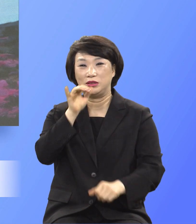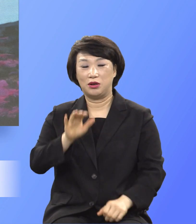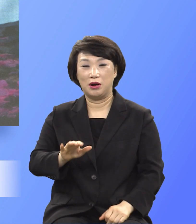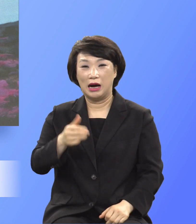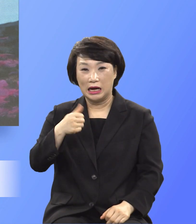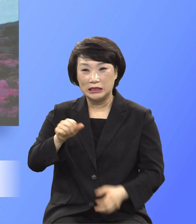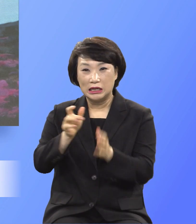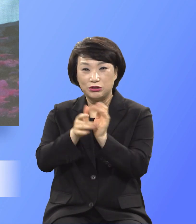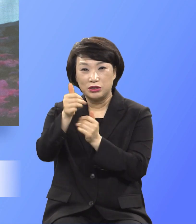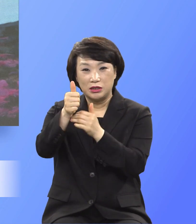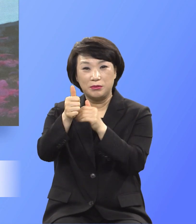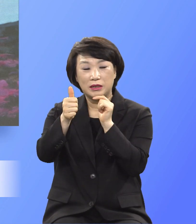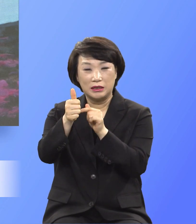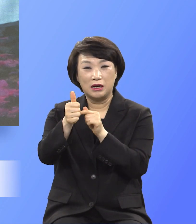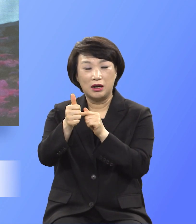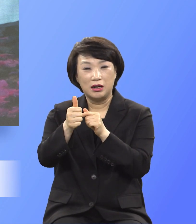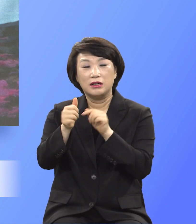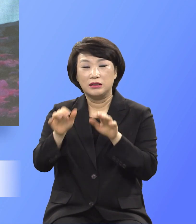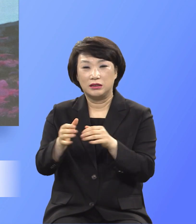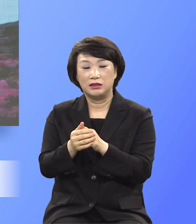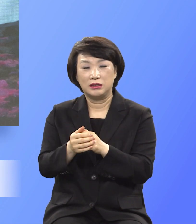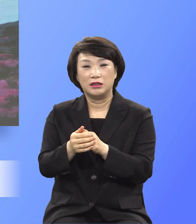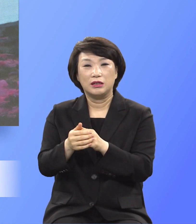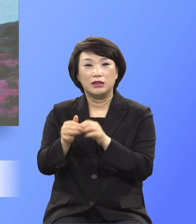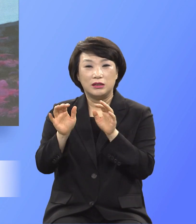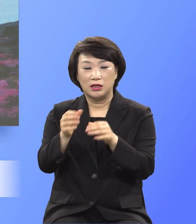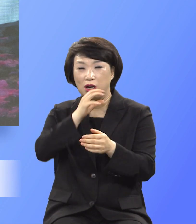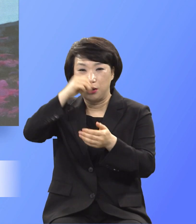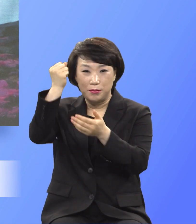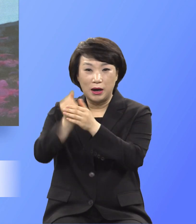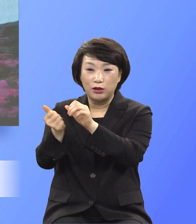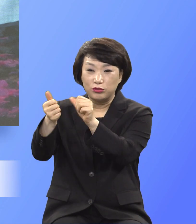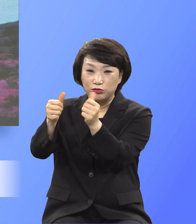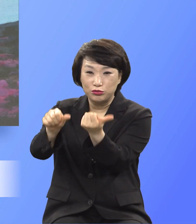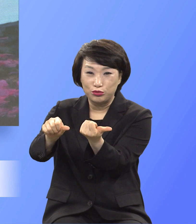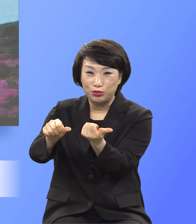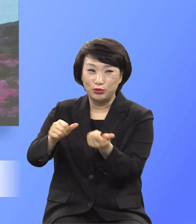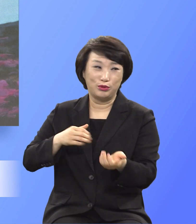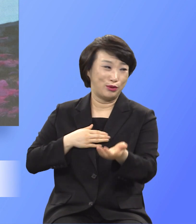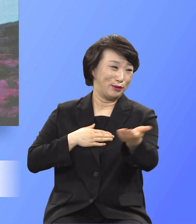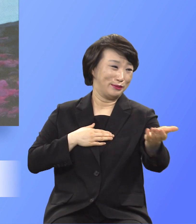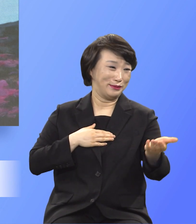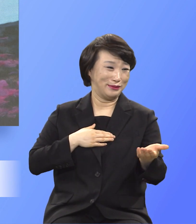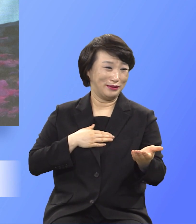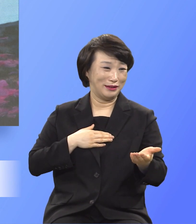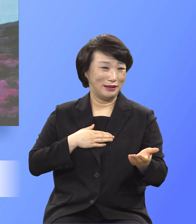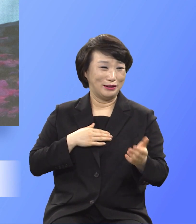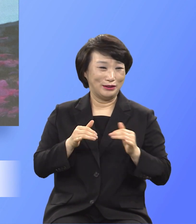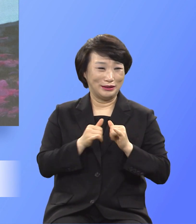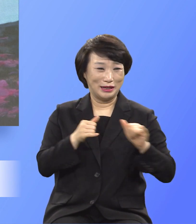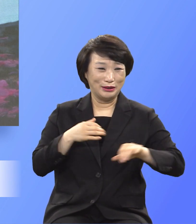강제로 죽이는 이런 모습은 우리가 상상이 안되는 모습입니다.